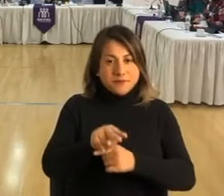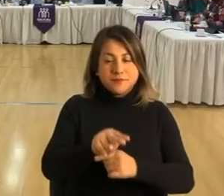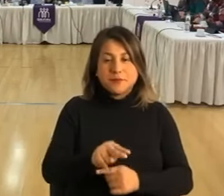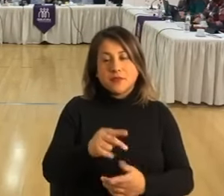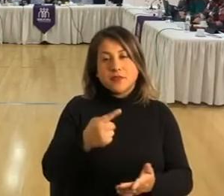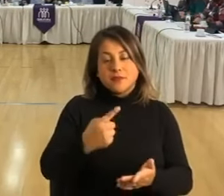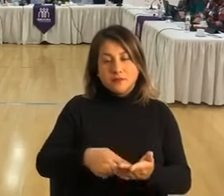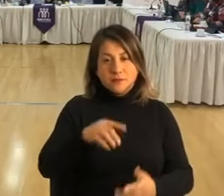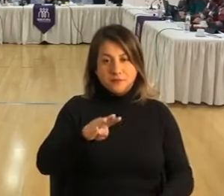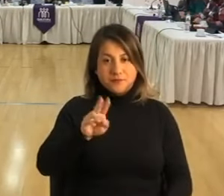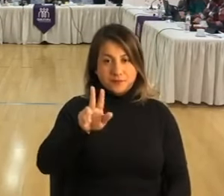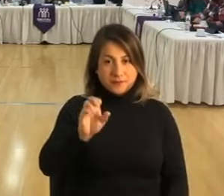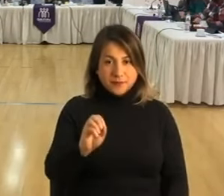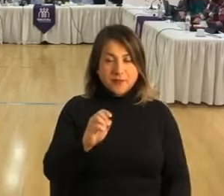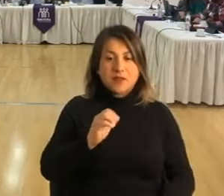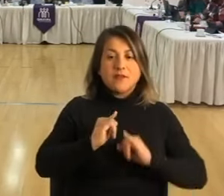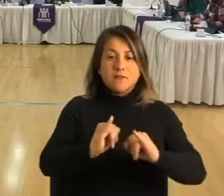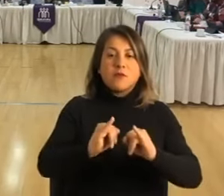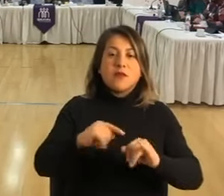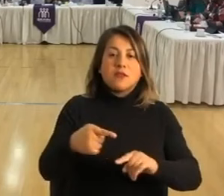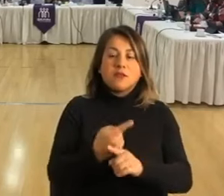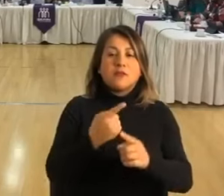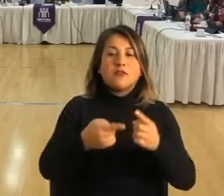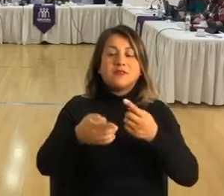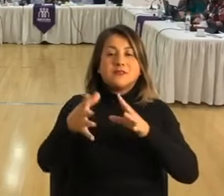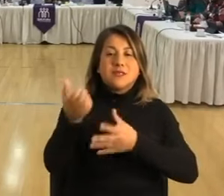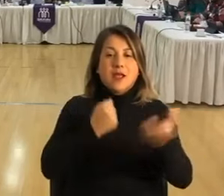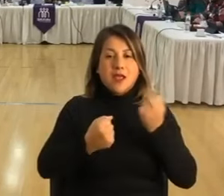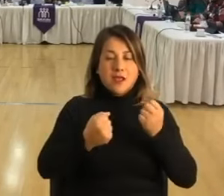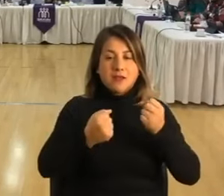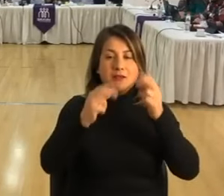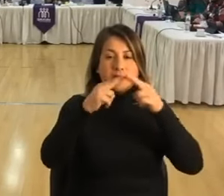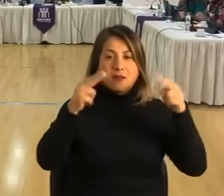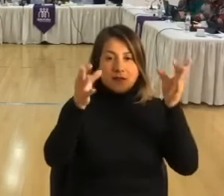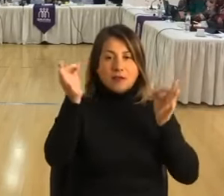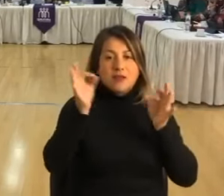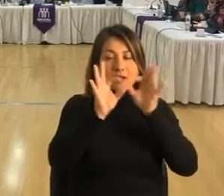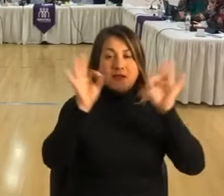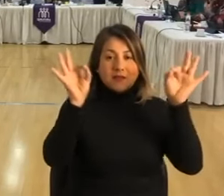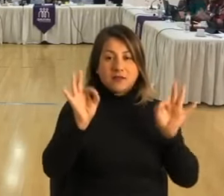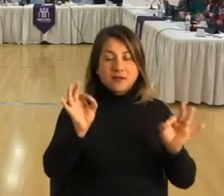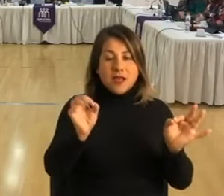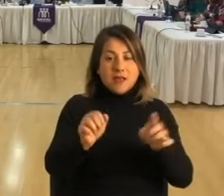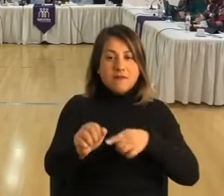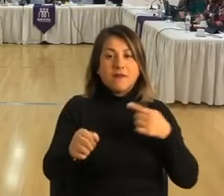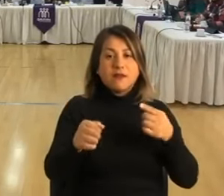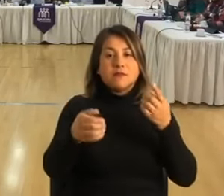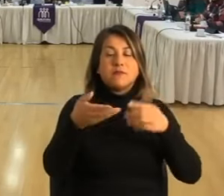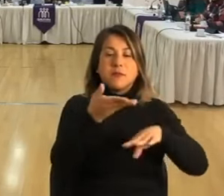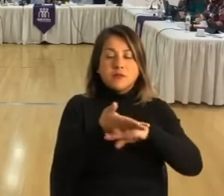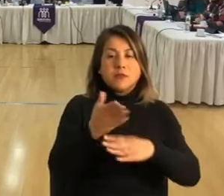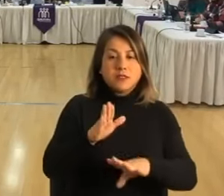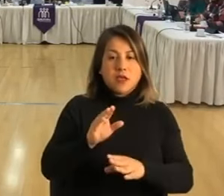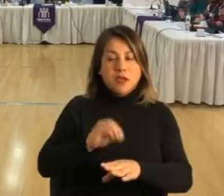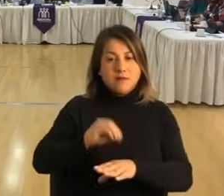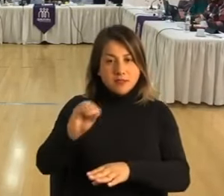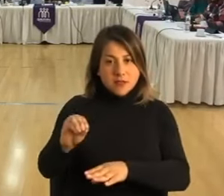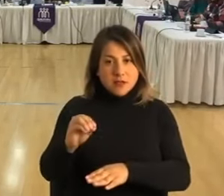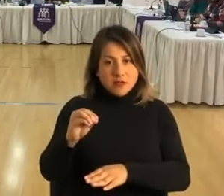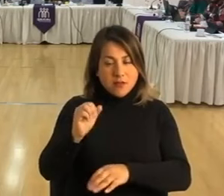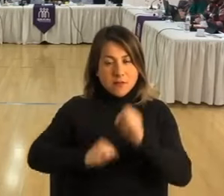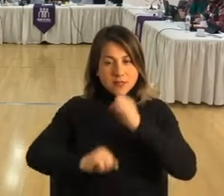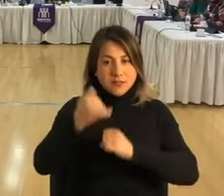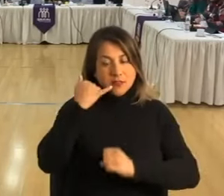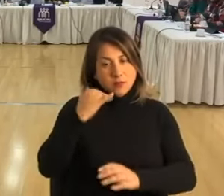948, informe respecto al retiro de cables por calle Ramón Rosales. Se envió requerimiento a la empresa de telecomunicaciones.